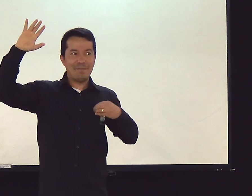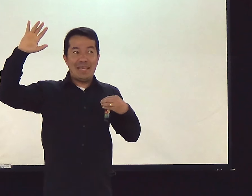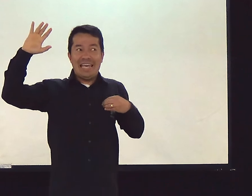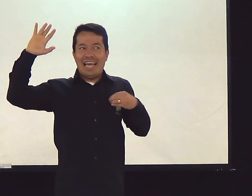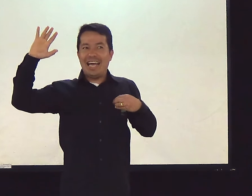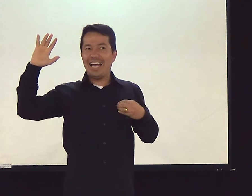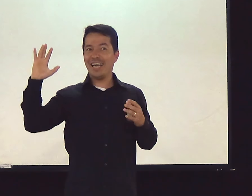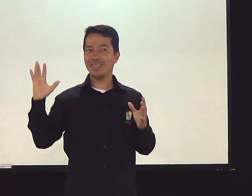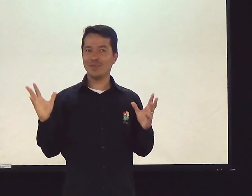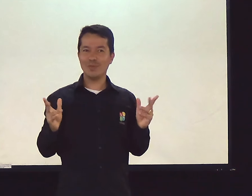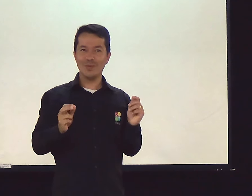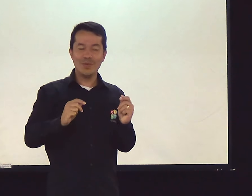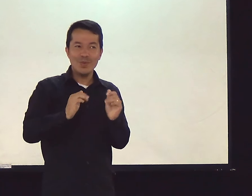Mas você pensa no pecado.